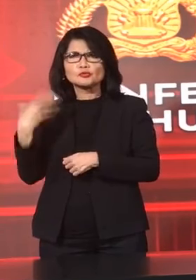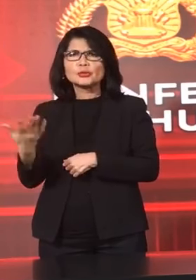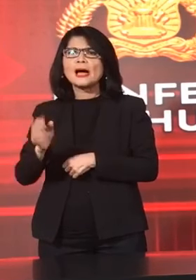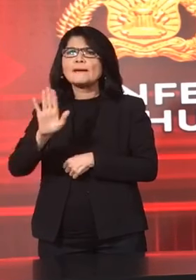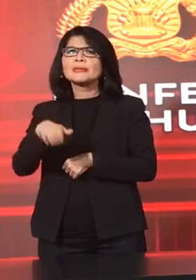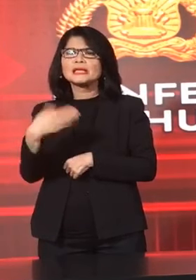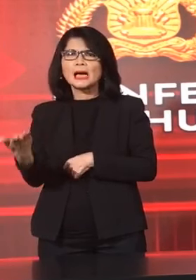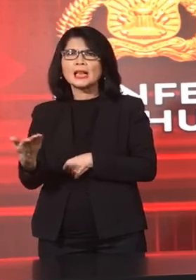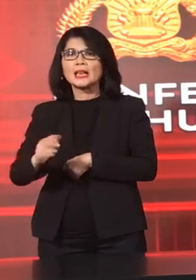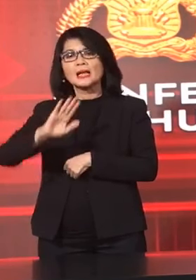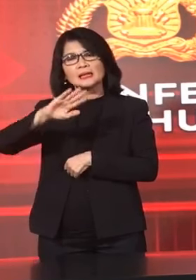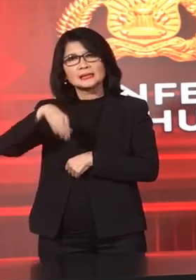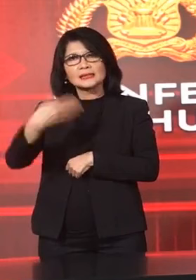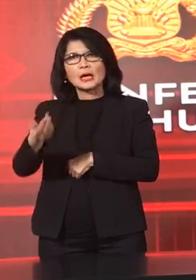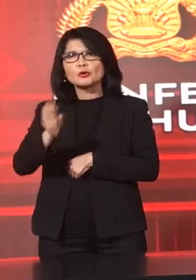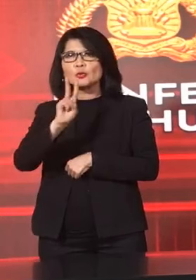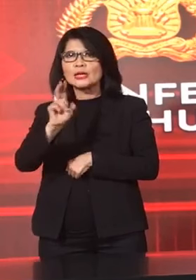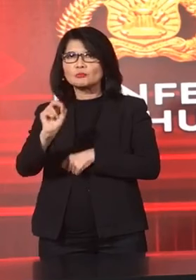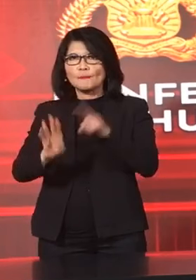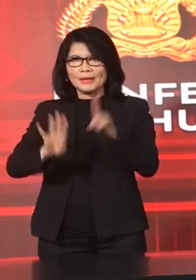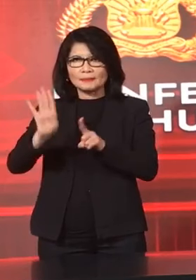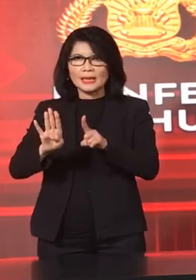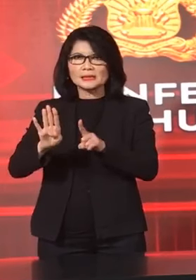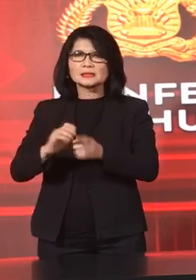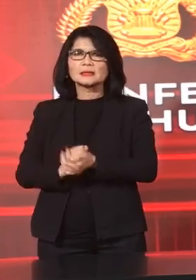Di Tahun 2014